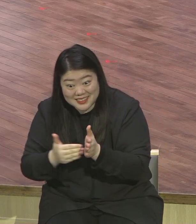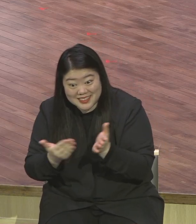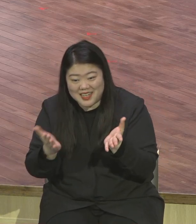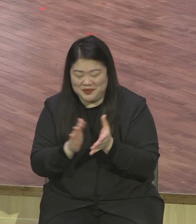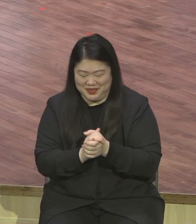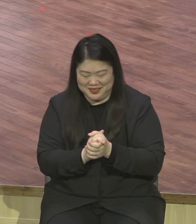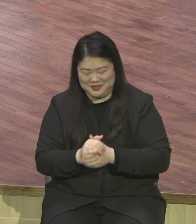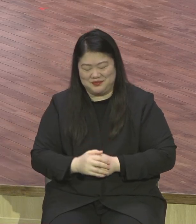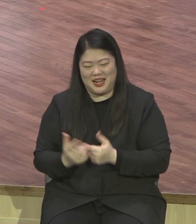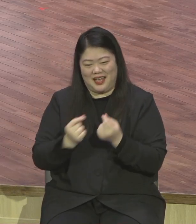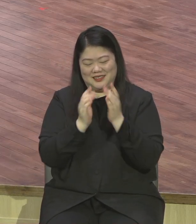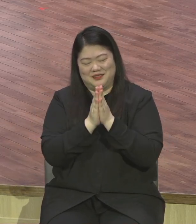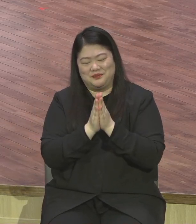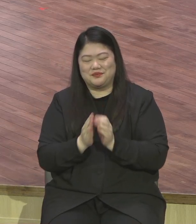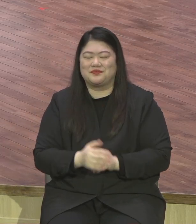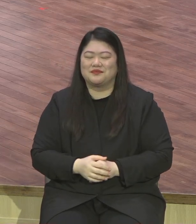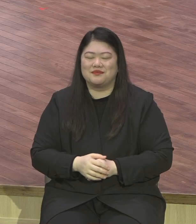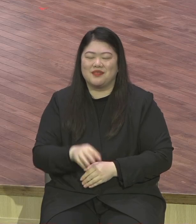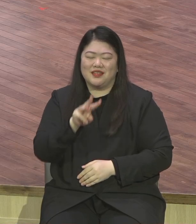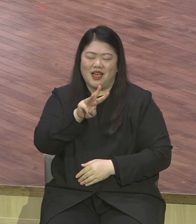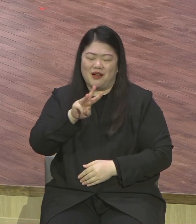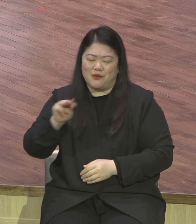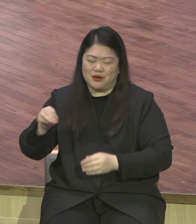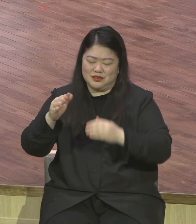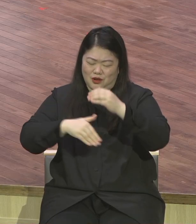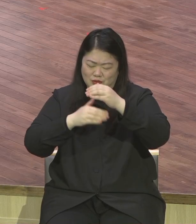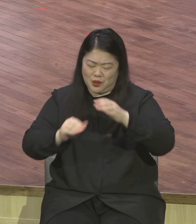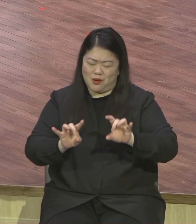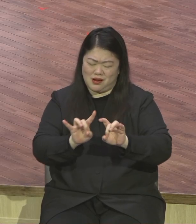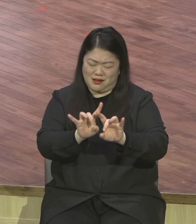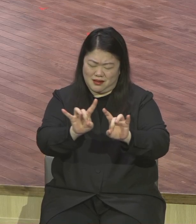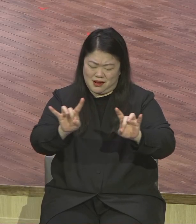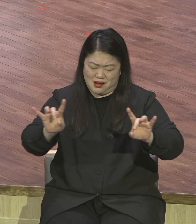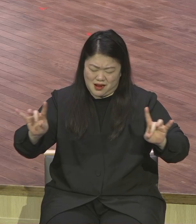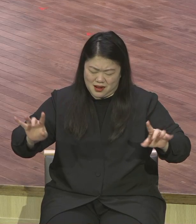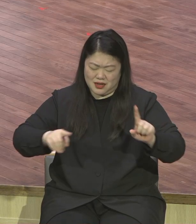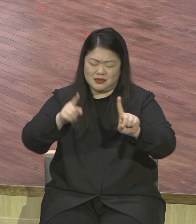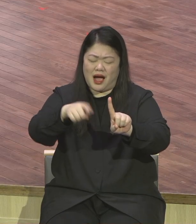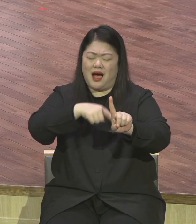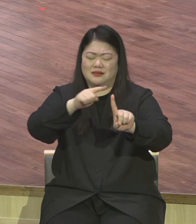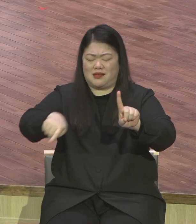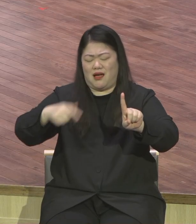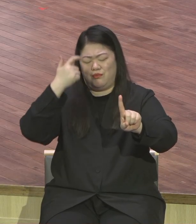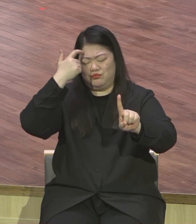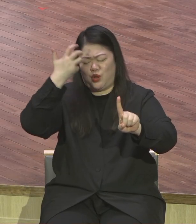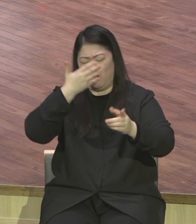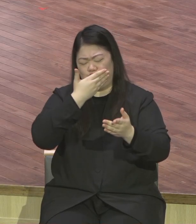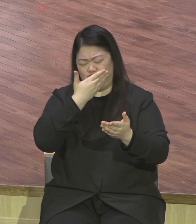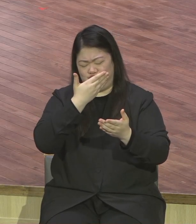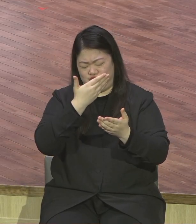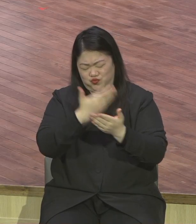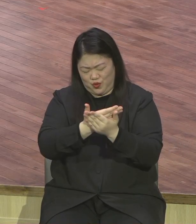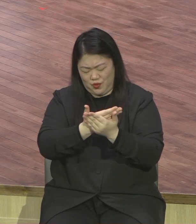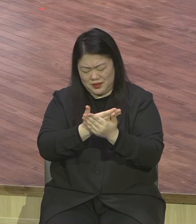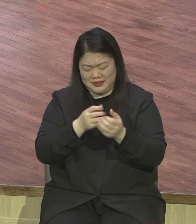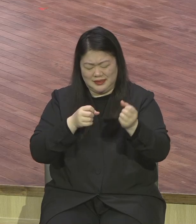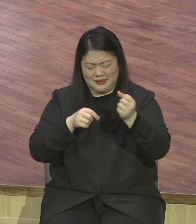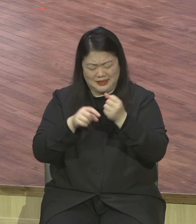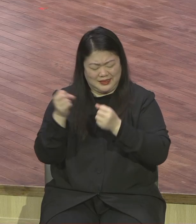하나님 여기의 모든 성도들 하나님의 절대 가치 한 영혼의 절대 가치를 알고 주 서밋으로 선임 받는 시간표가 되게 하여